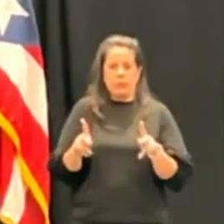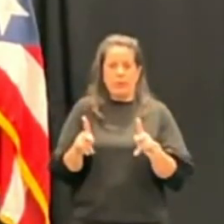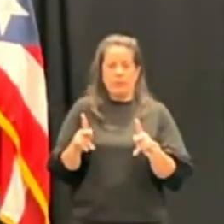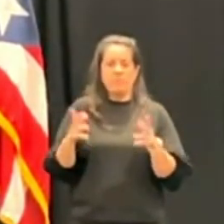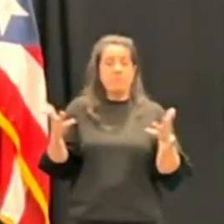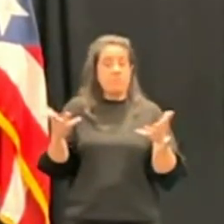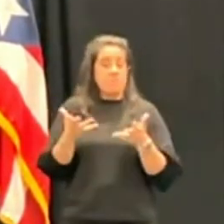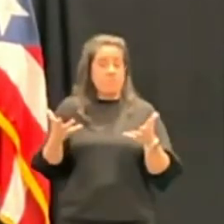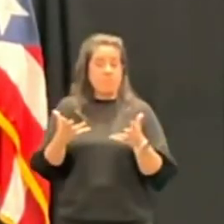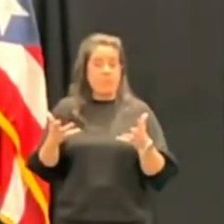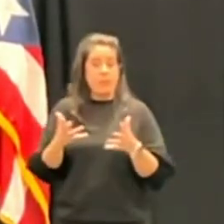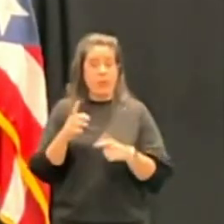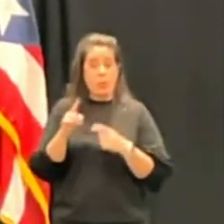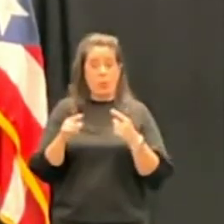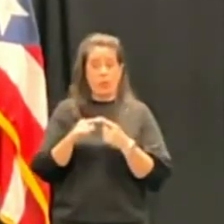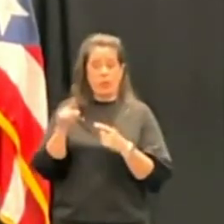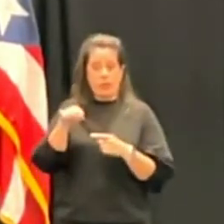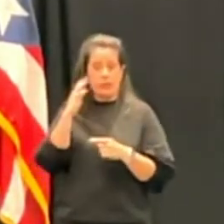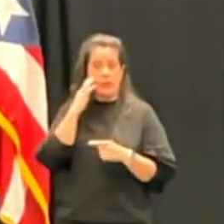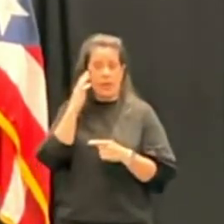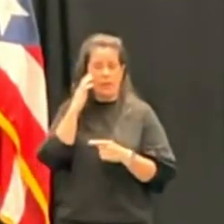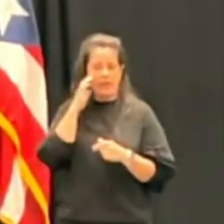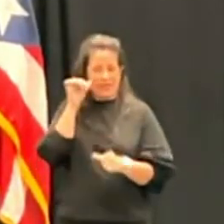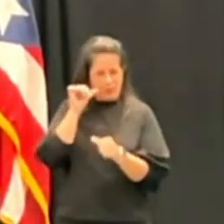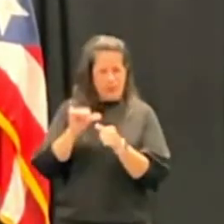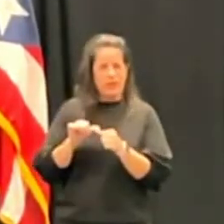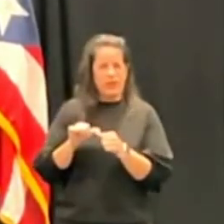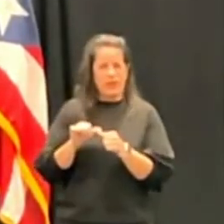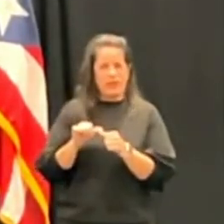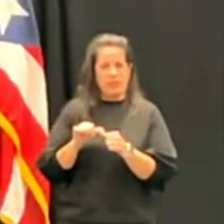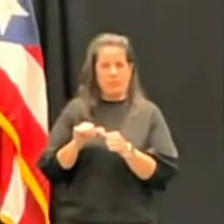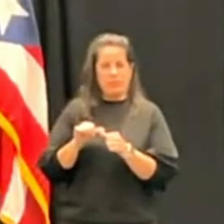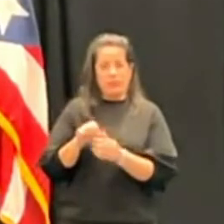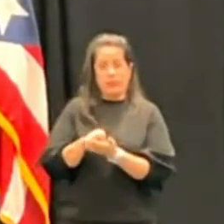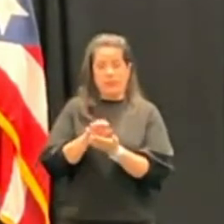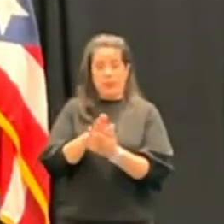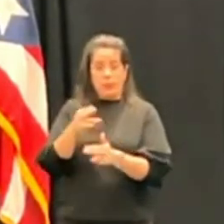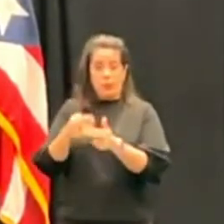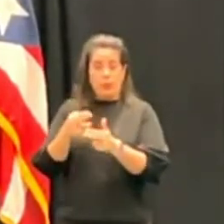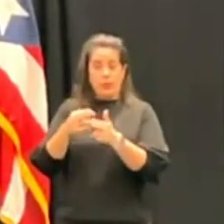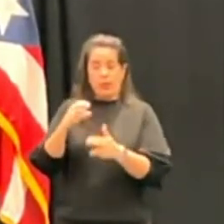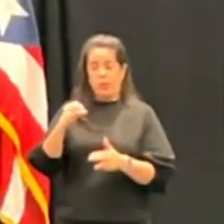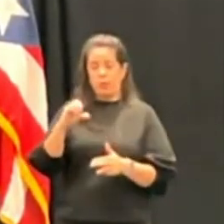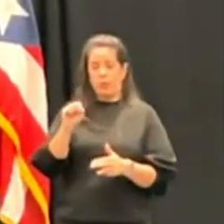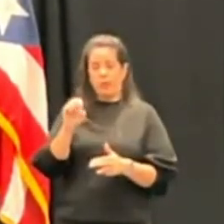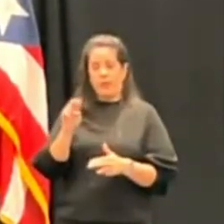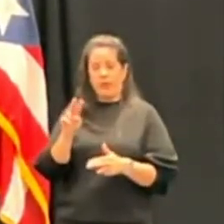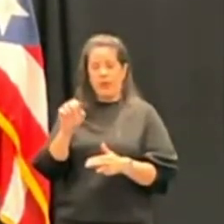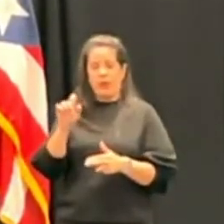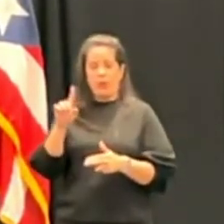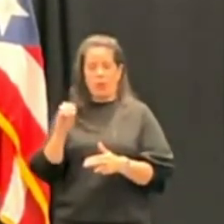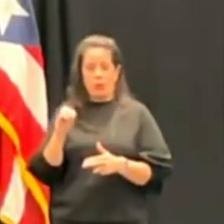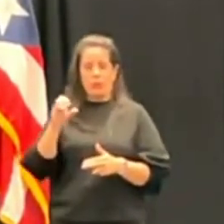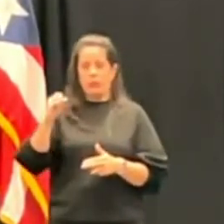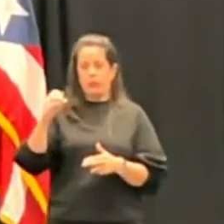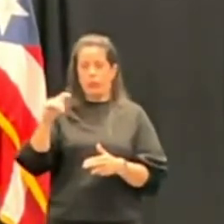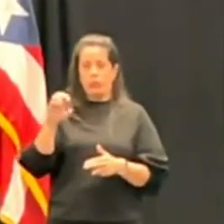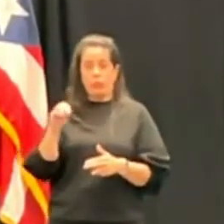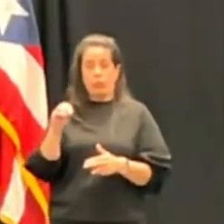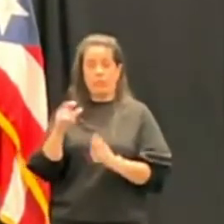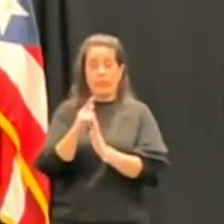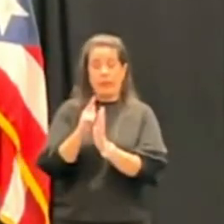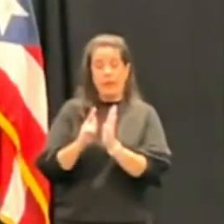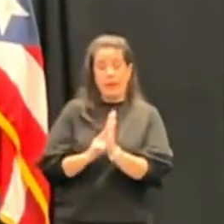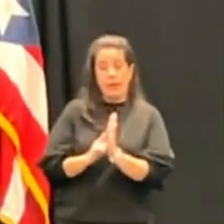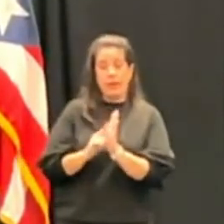fue cuando ustedes conocen y recuerdan cuando se sometió el nombramiento de Osvaldo Sodo. La ley que